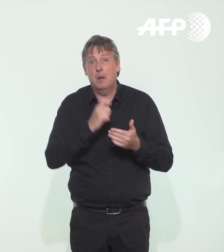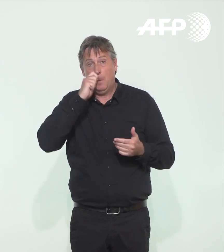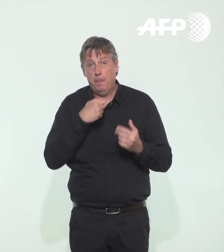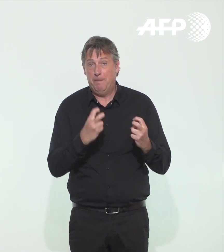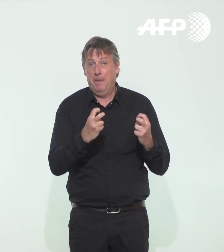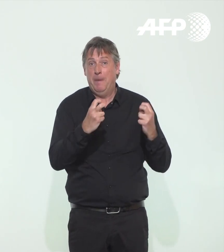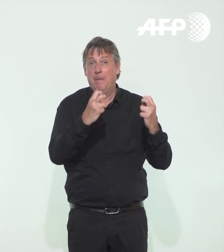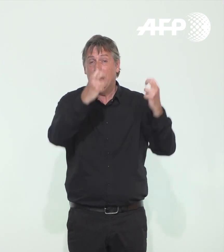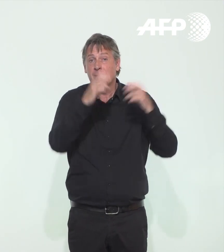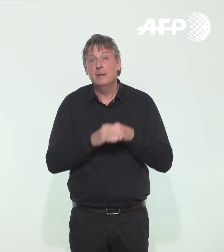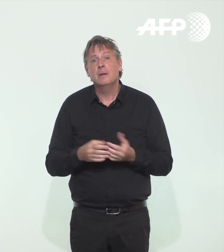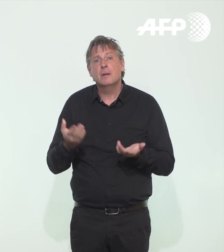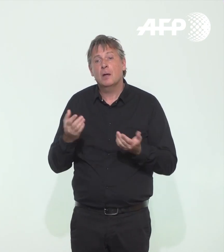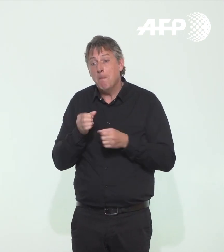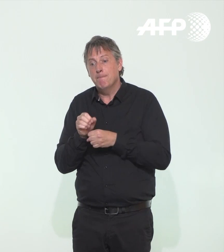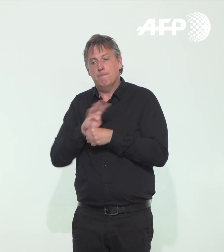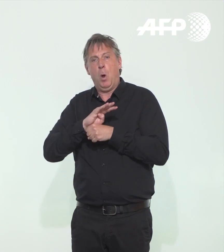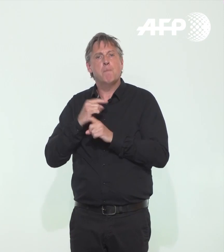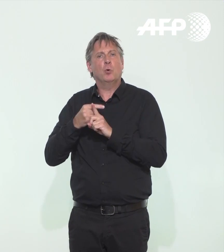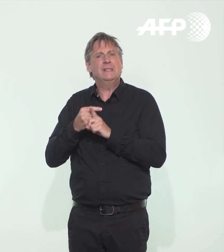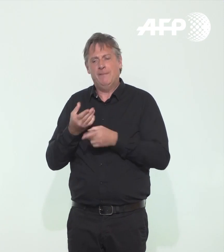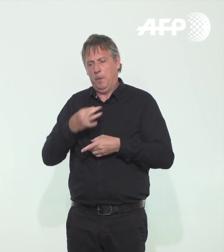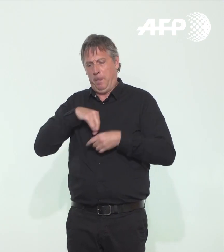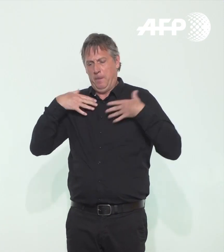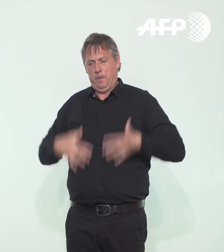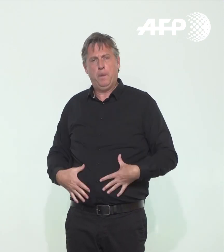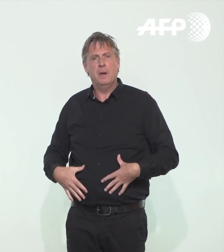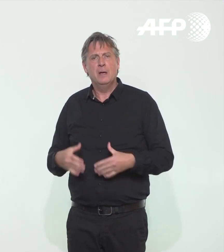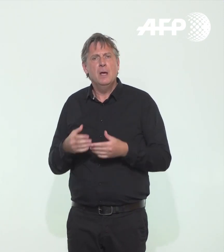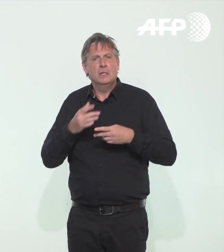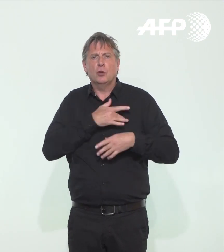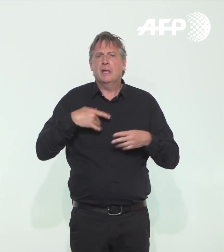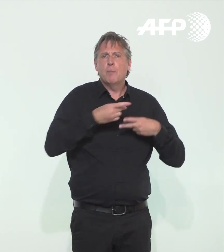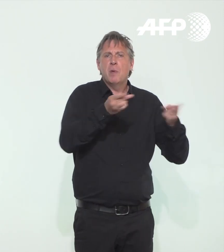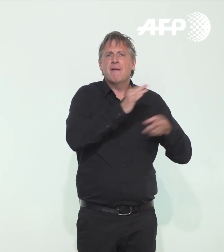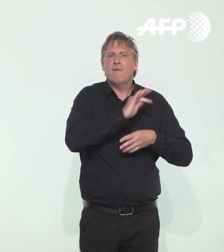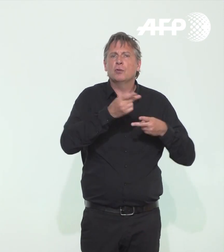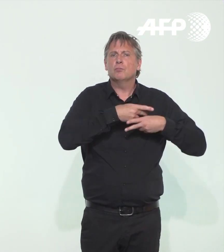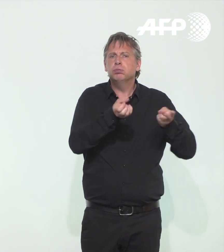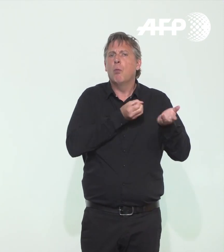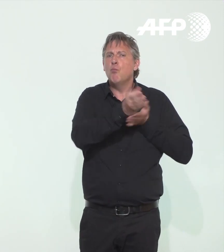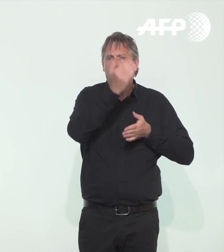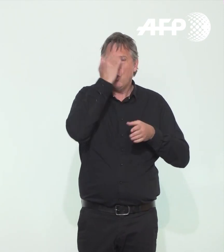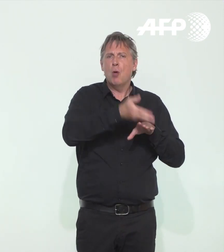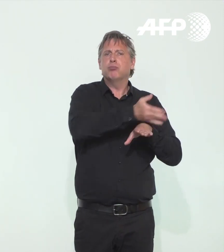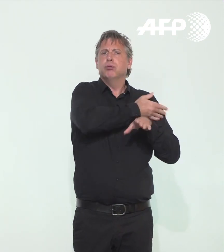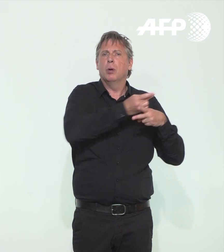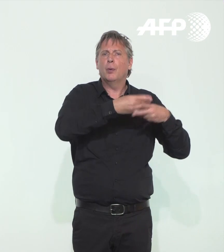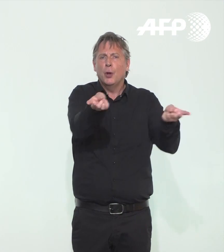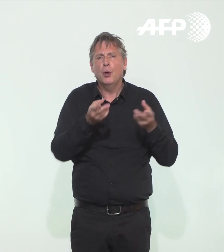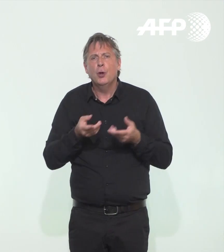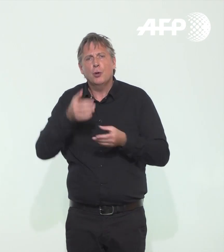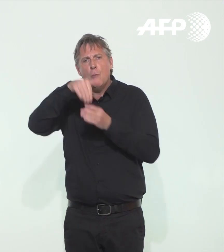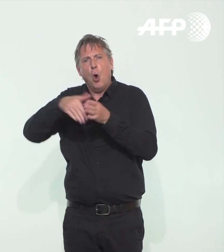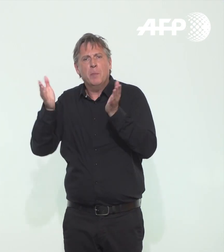un taux de positivité qui est connu depuis longtemps, qui est publié régulièrement par Santé publique France, qui était observé aussi bien en milieu hospitalier qu'en ville et qui